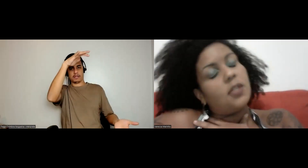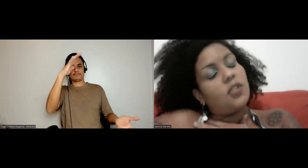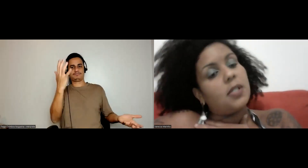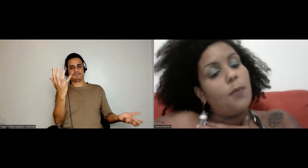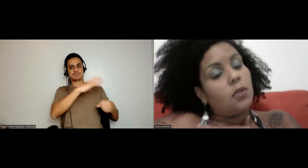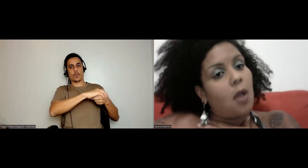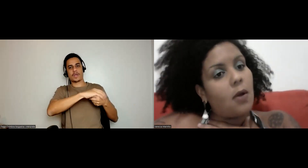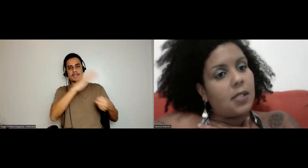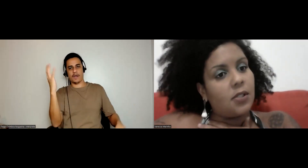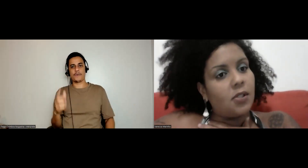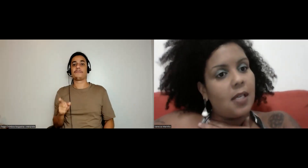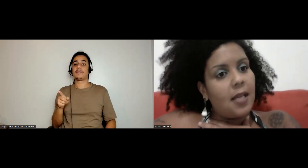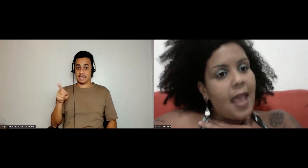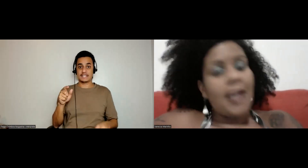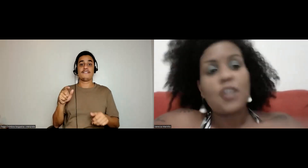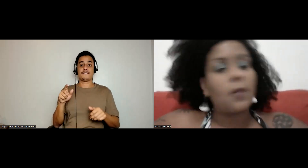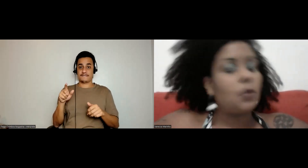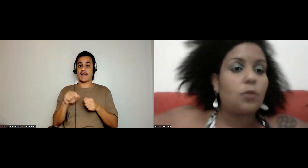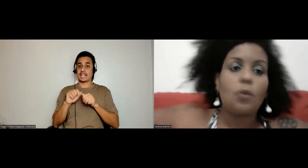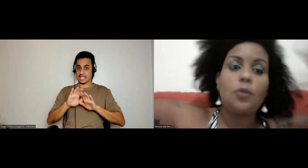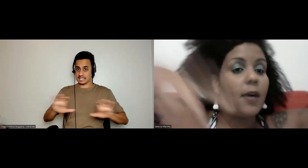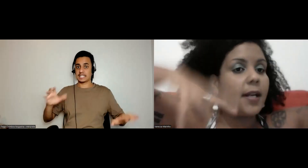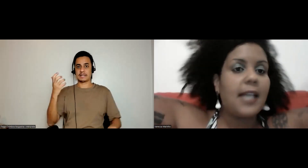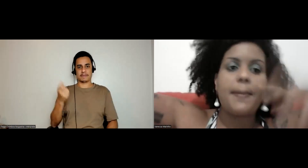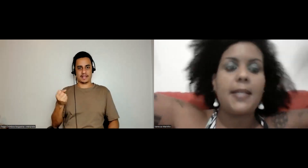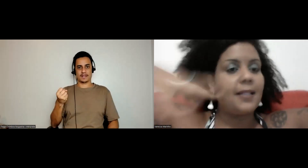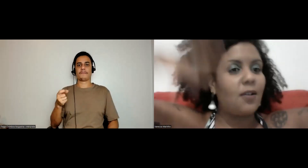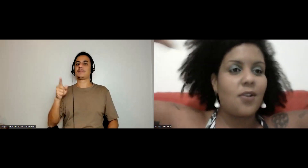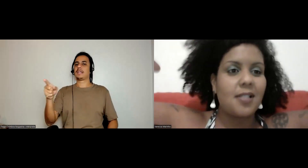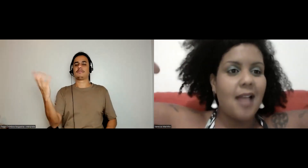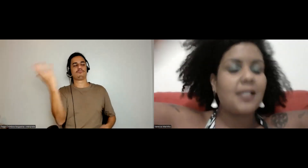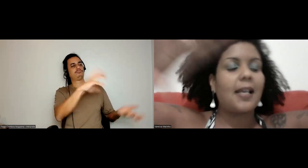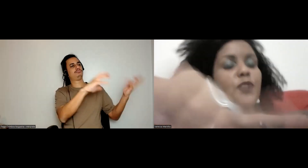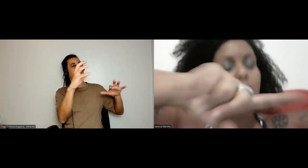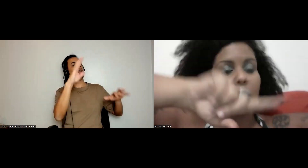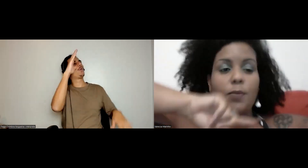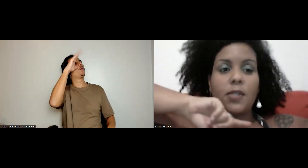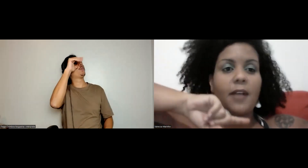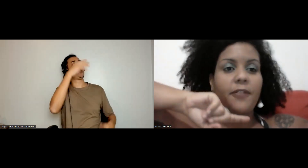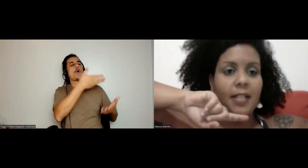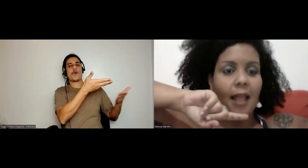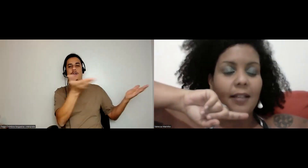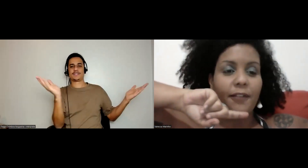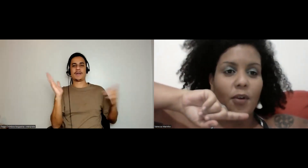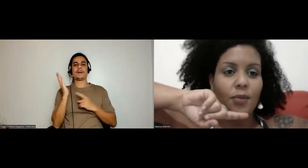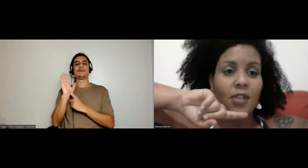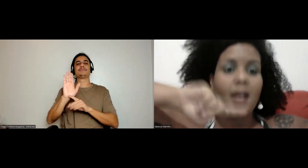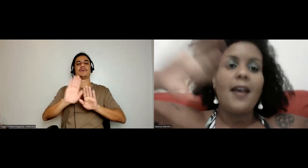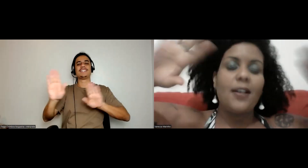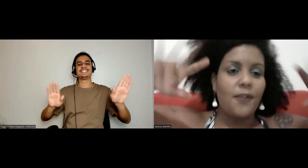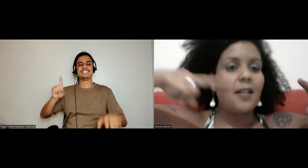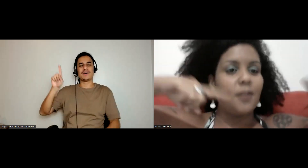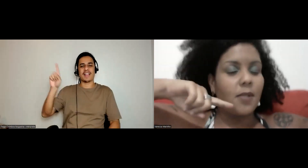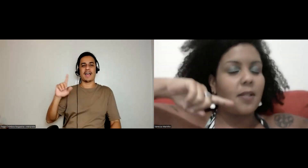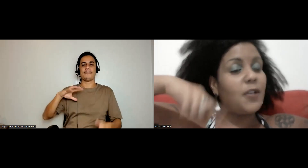as nossas coisas que são muito nossas, elas botam tudo num grande gabinete de curiosidades, aquela exposição do Museu da Vida lá da Fiopruz.